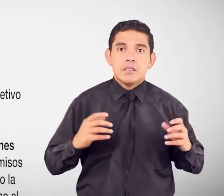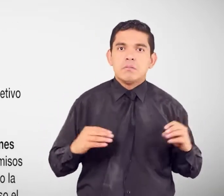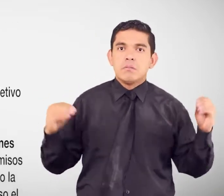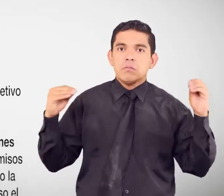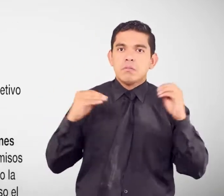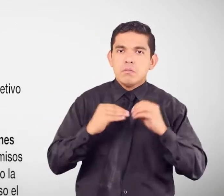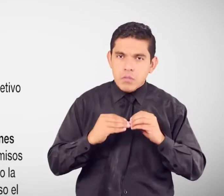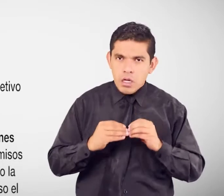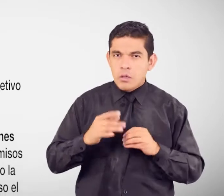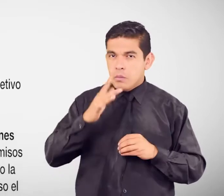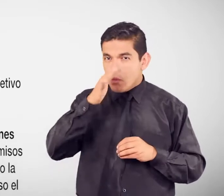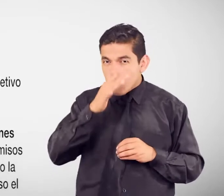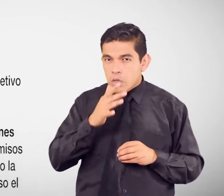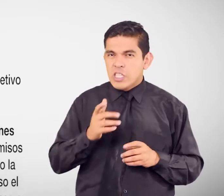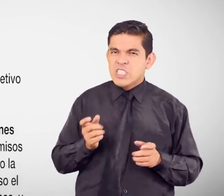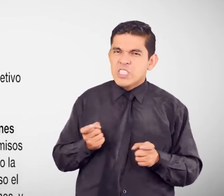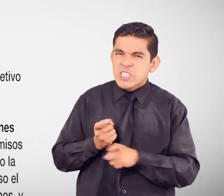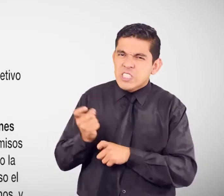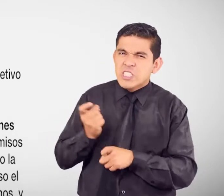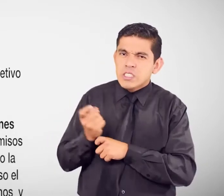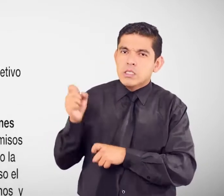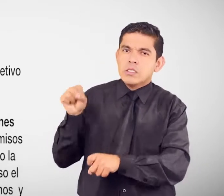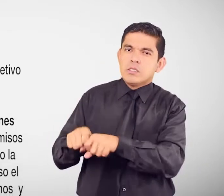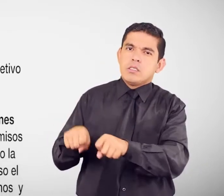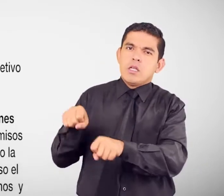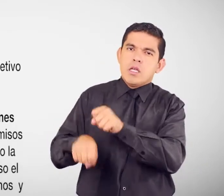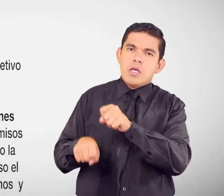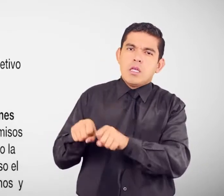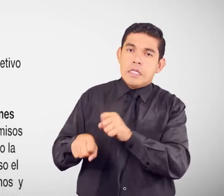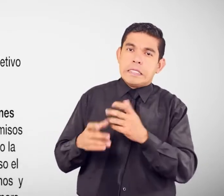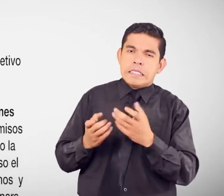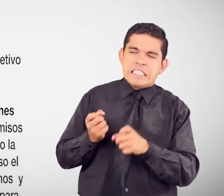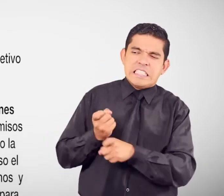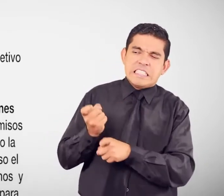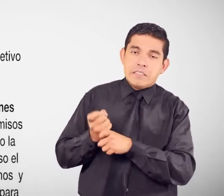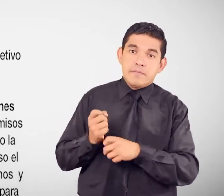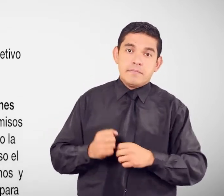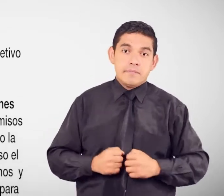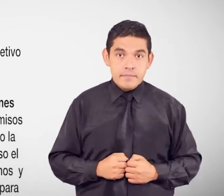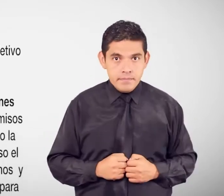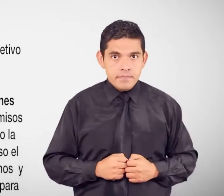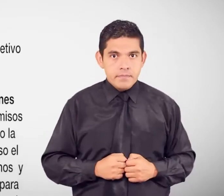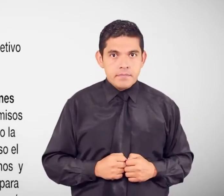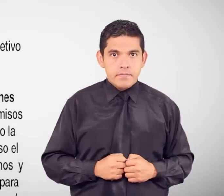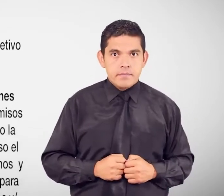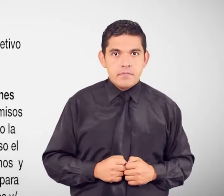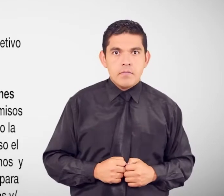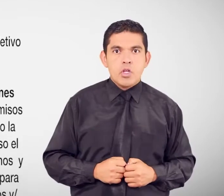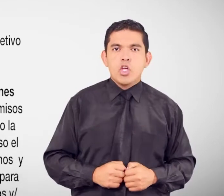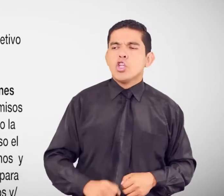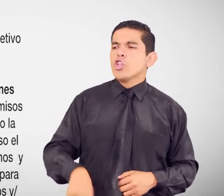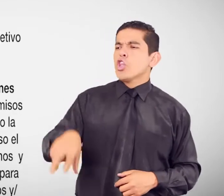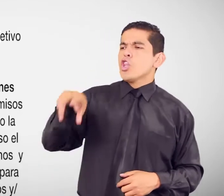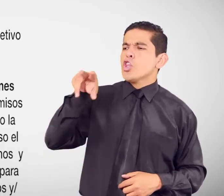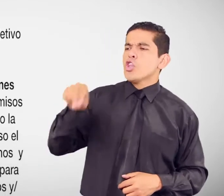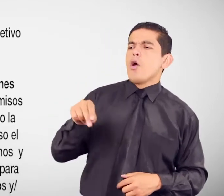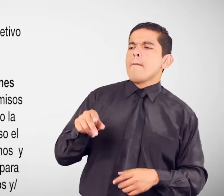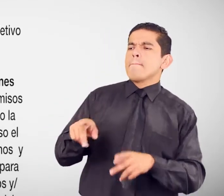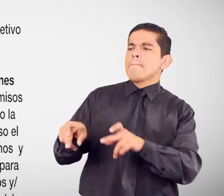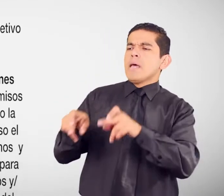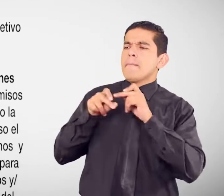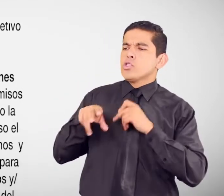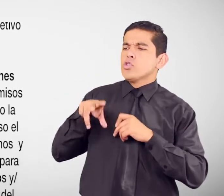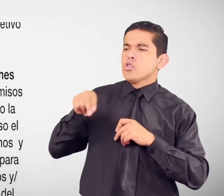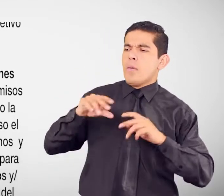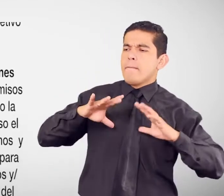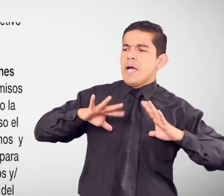objetivo De ocasionar Daño intencionalmente Denegación de permisos Y o vacaciones En el caso De que se